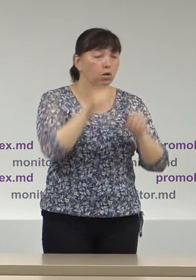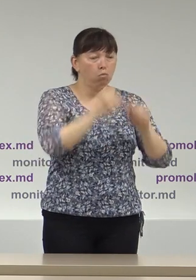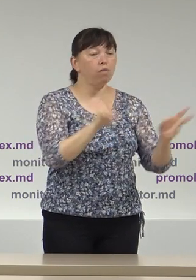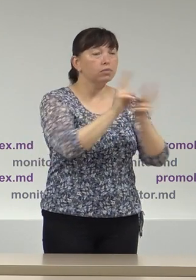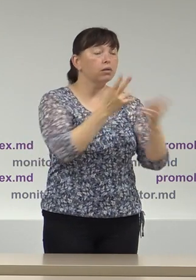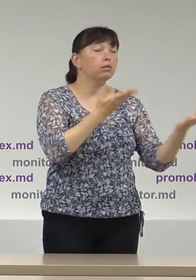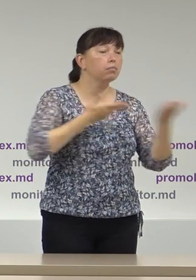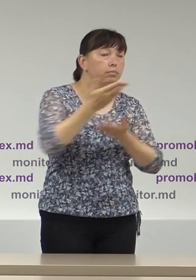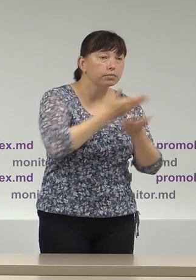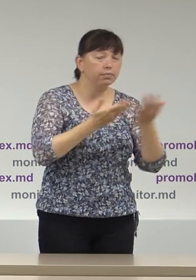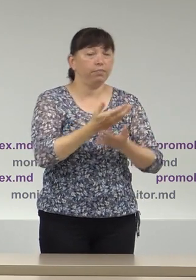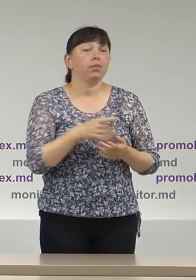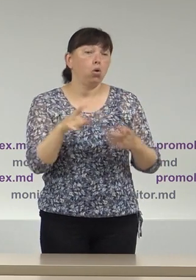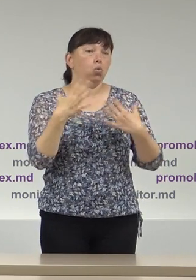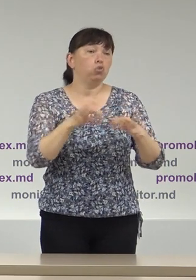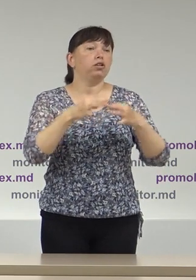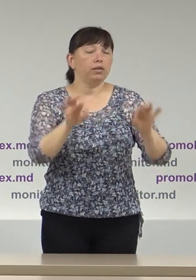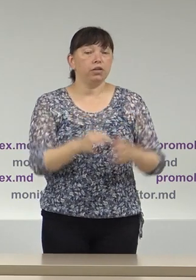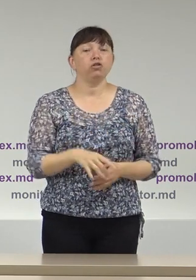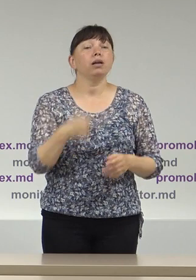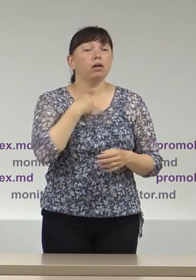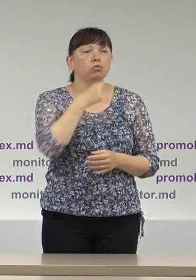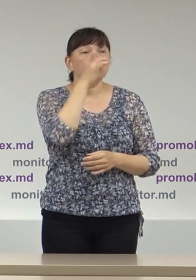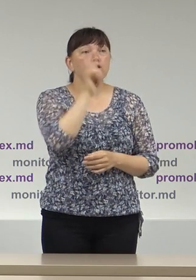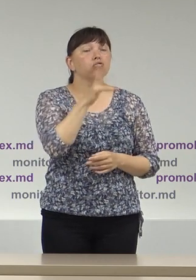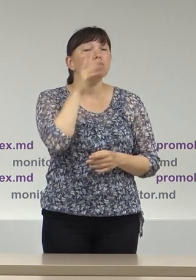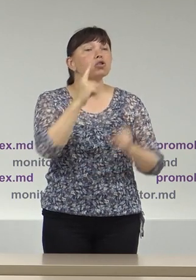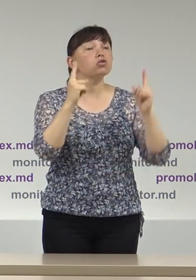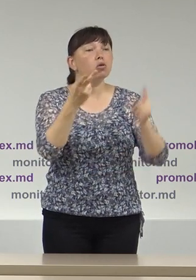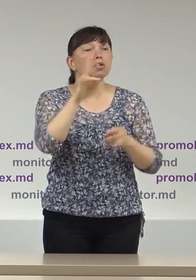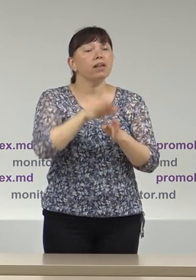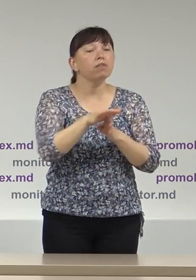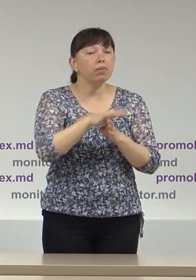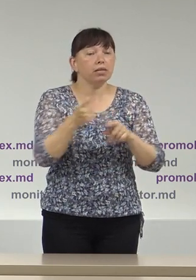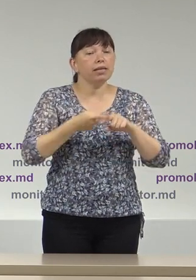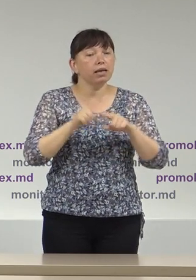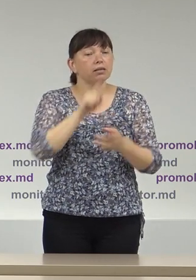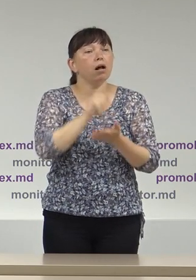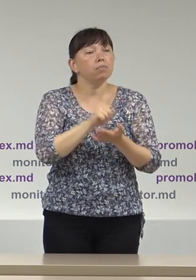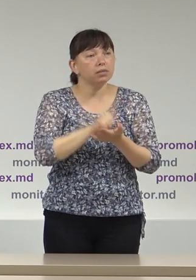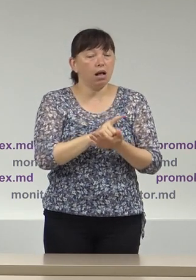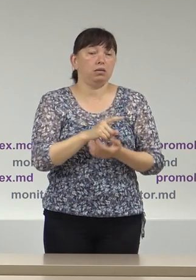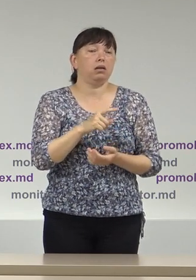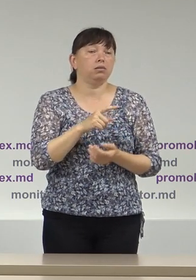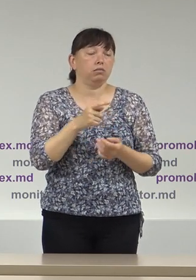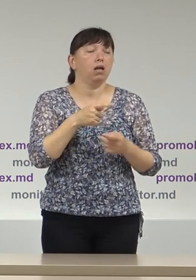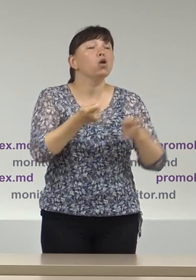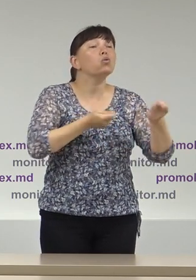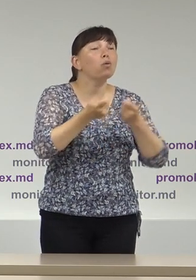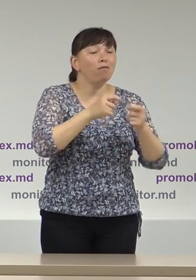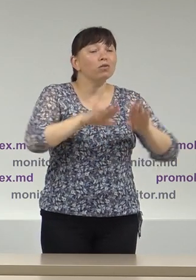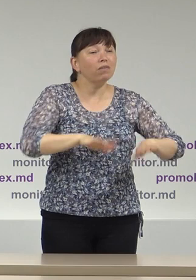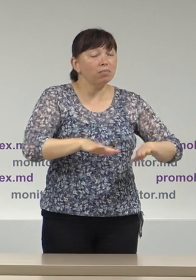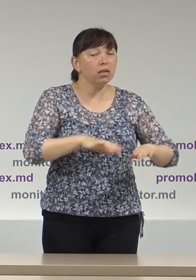că terminul limită pentru realizarea acestor obligații de către administrația publică locală